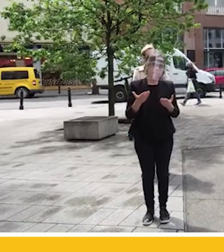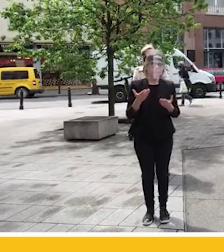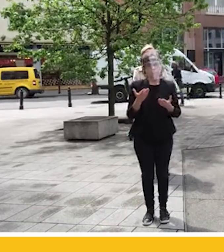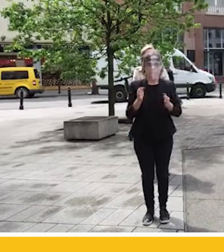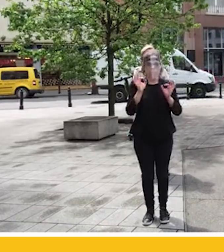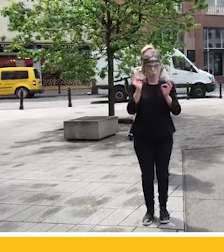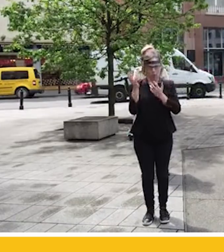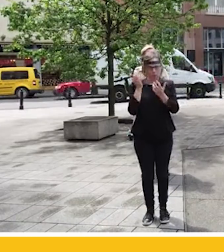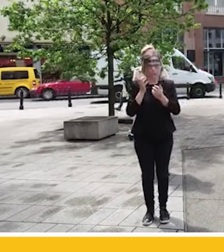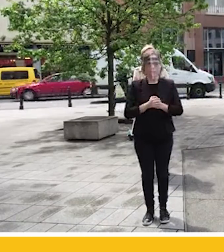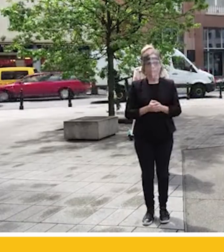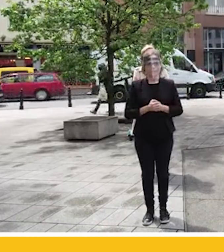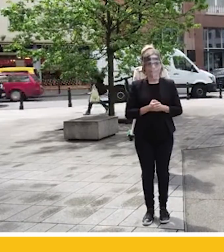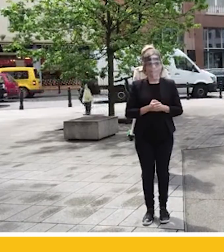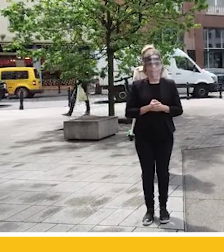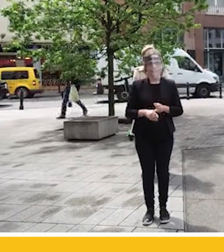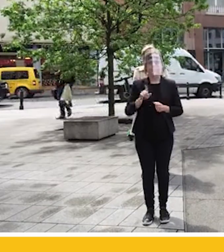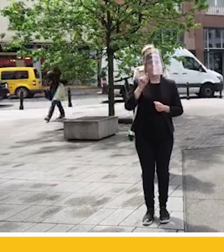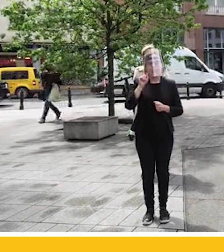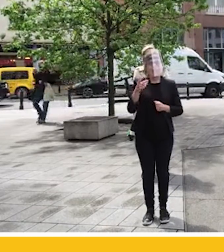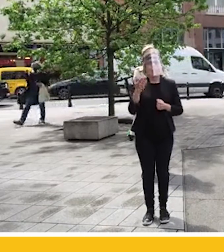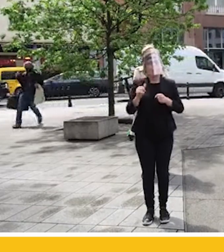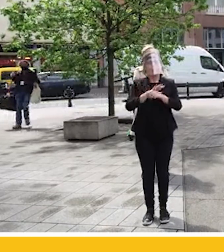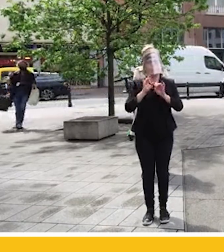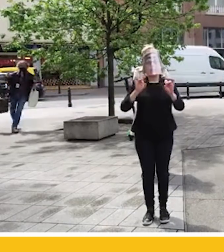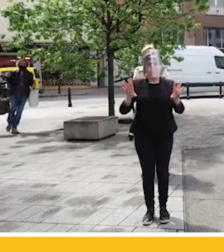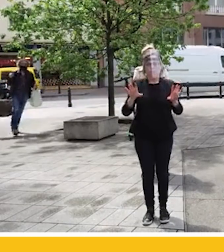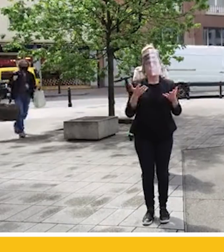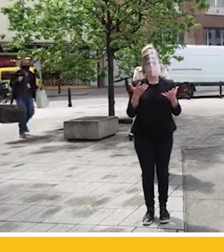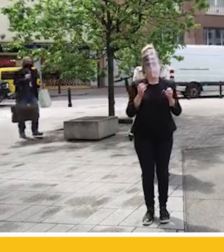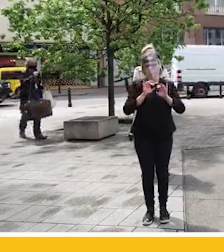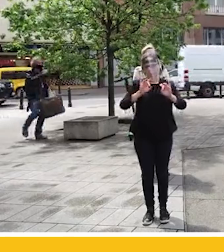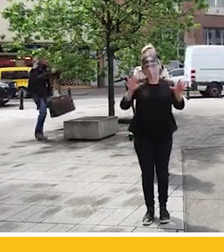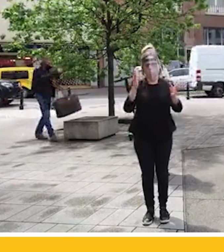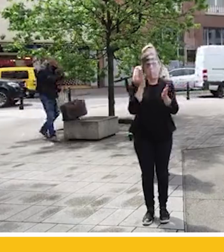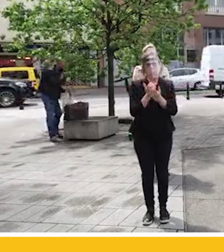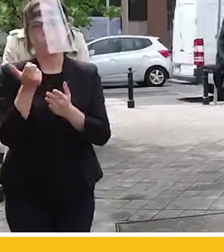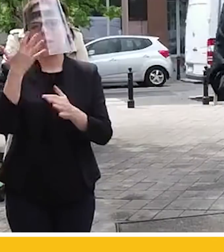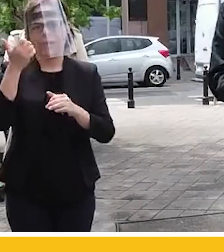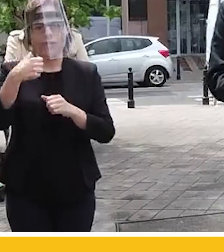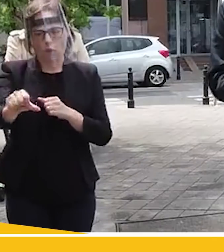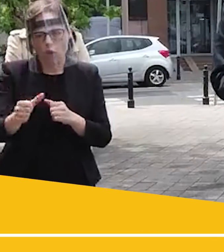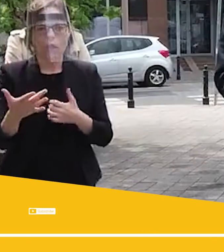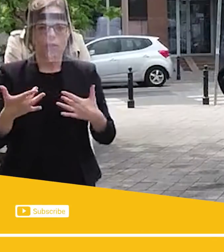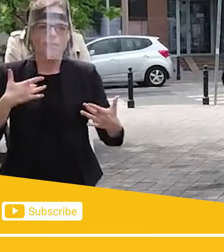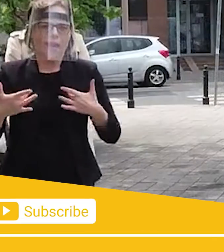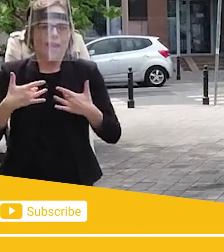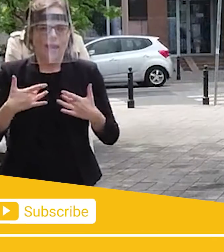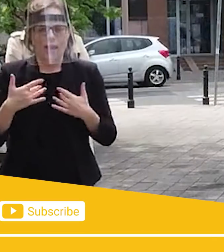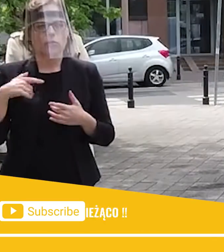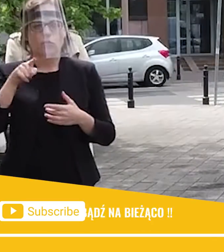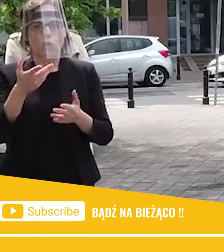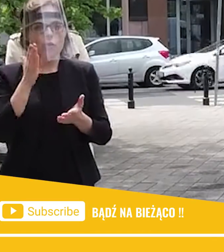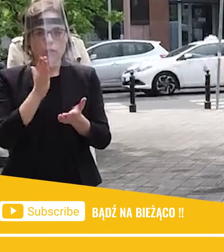wiadomość, ale z tą epidemią koronawirusa, która męczy nas przecież od tylu tygodni, mamy nie tylko